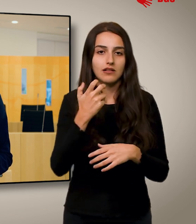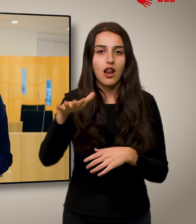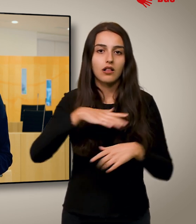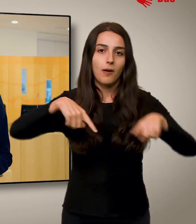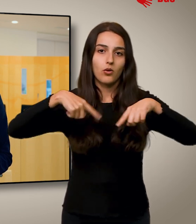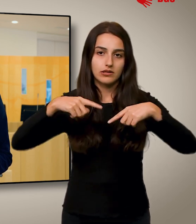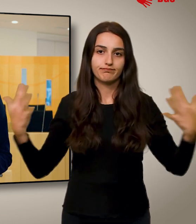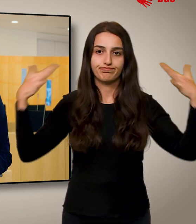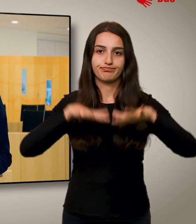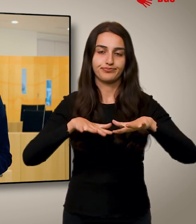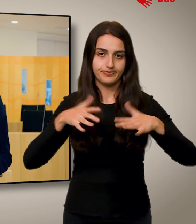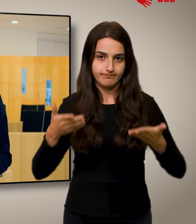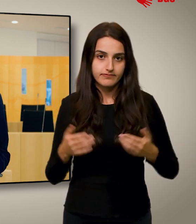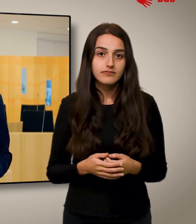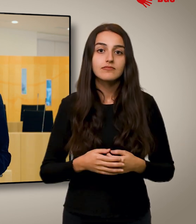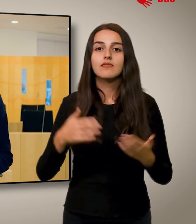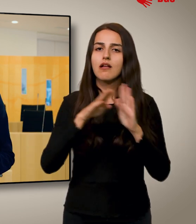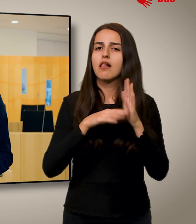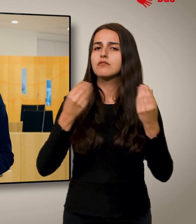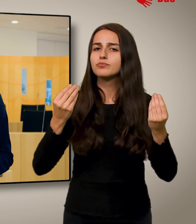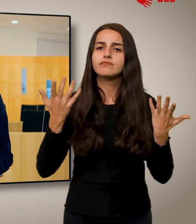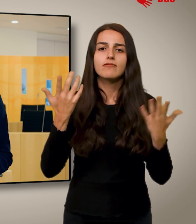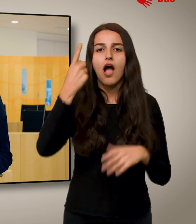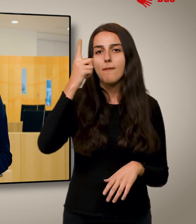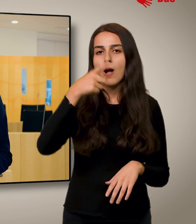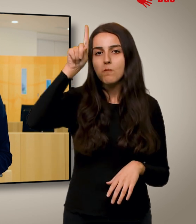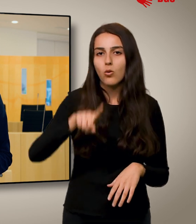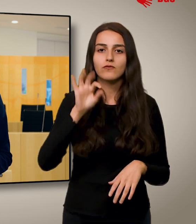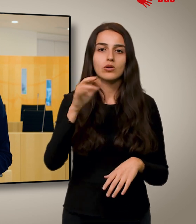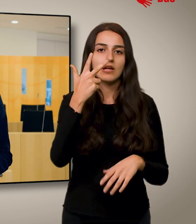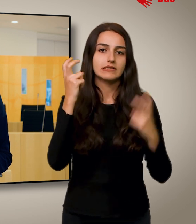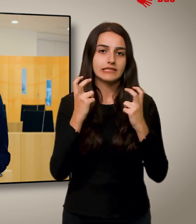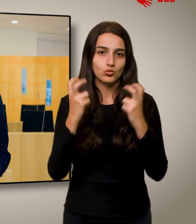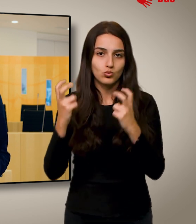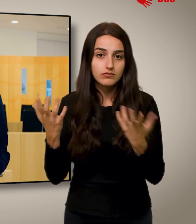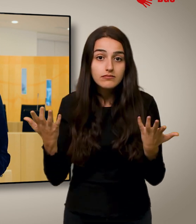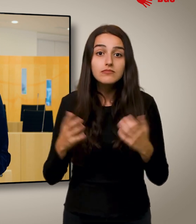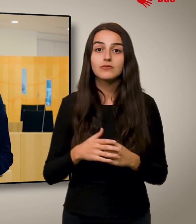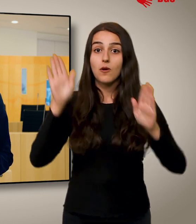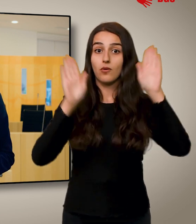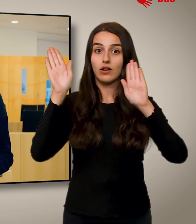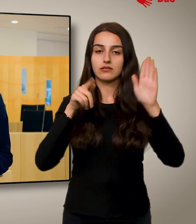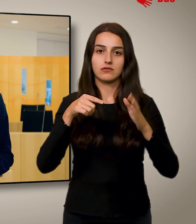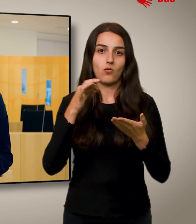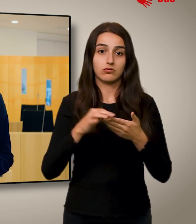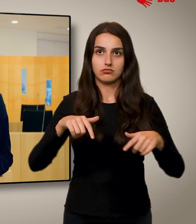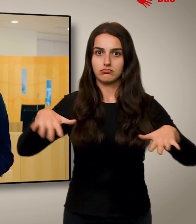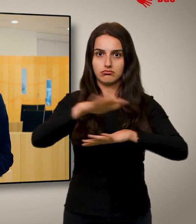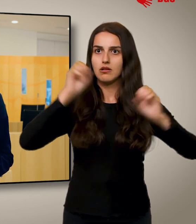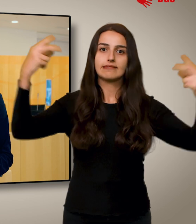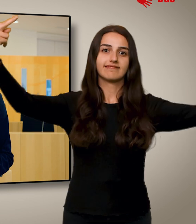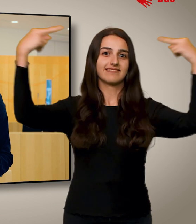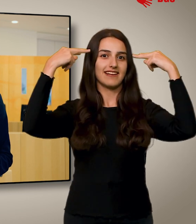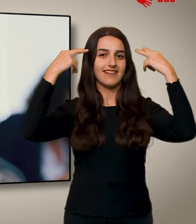Landtagsabgeordneten zusammenkommen, in der Regel einmal im Monat für drei Sitzungstage. Unsere Demokratie wird an diesem Ort ganz